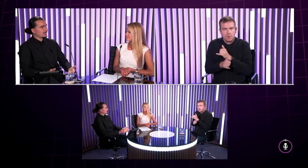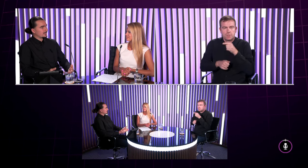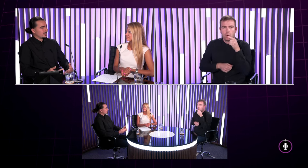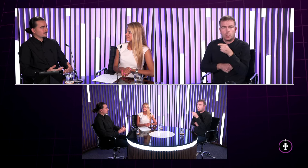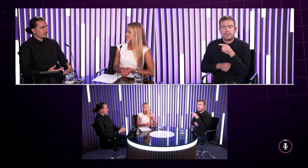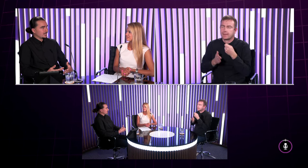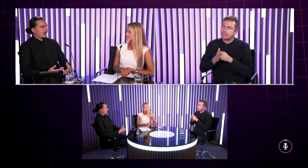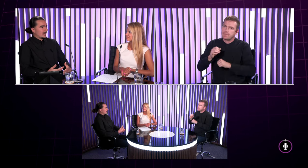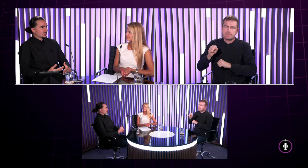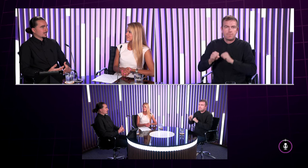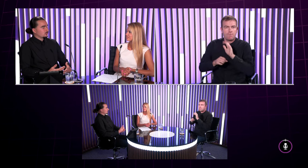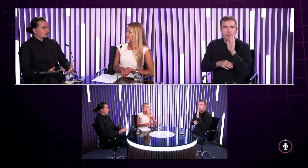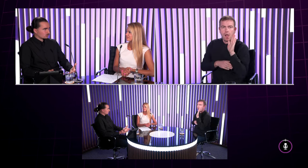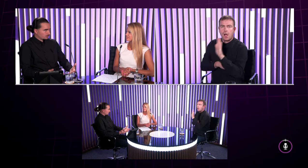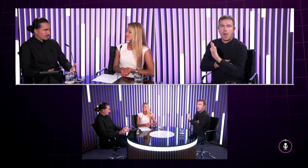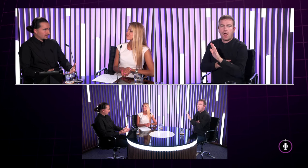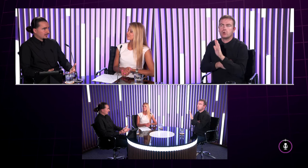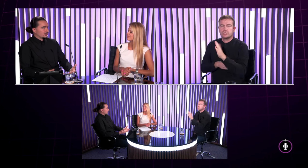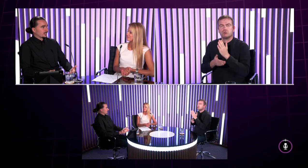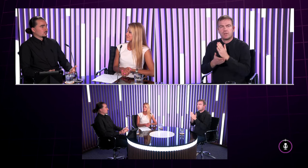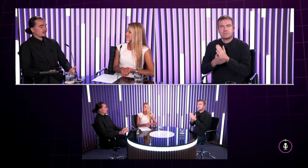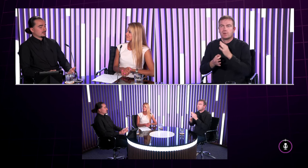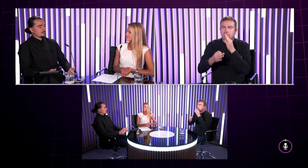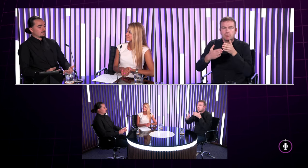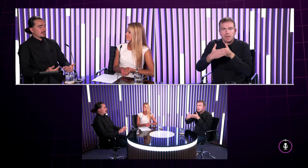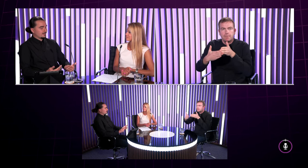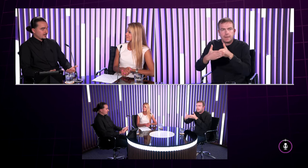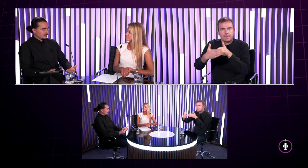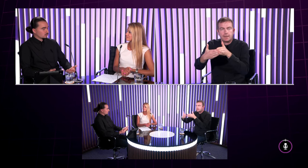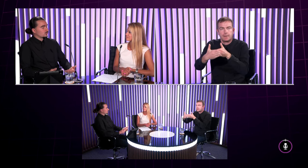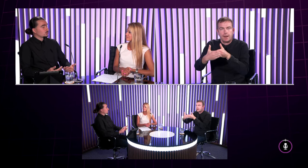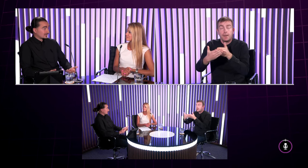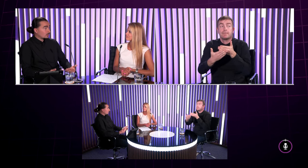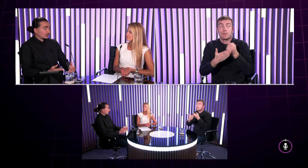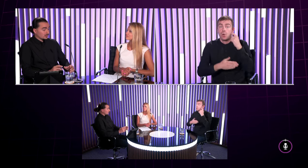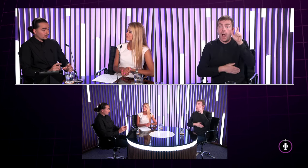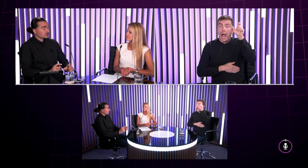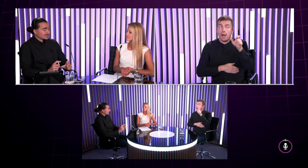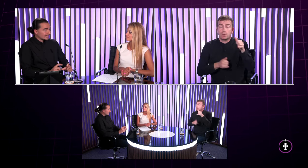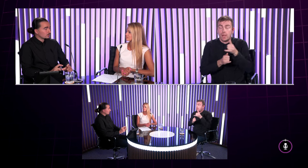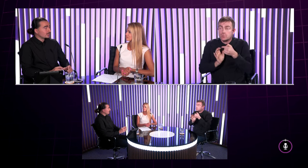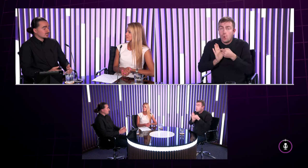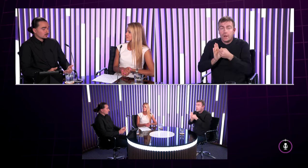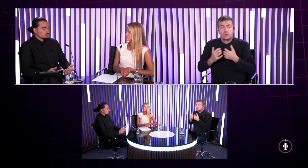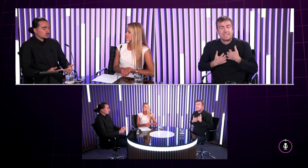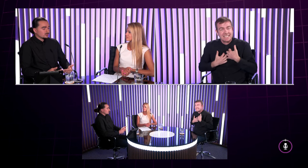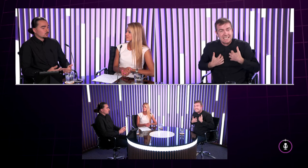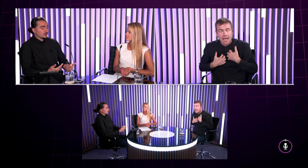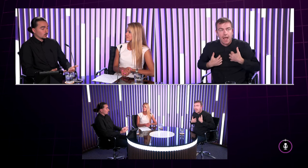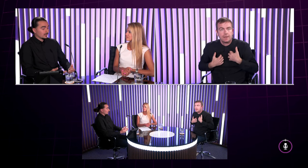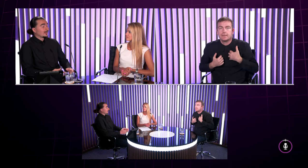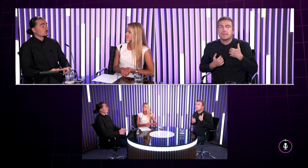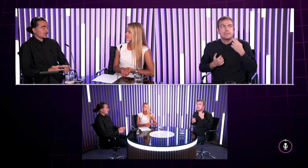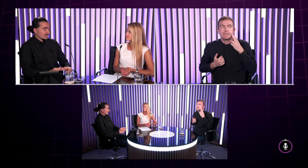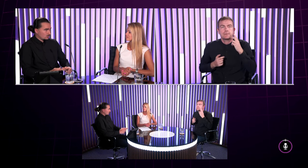komunikácia pre nich nie je vždy až tak jednoducho dostupná čiže keď človek naozaj prejaví tú svoju snahu a teraz naozaj hovorím že snahu nielen musí